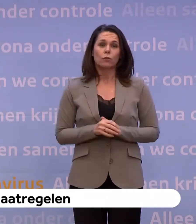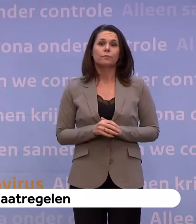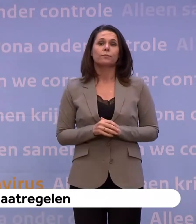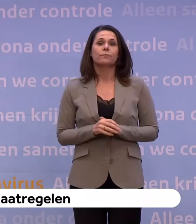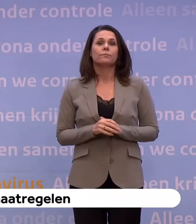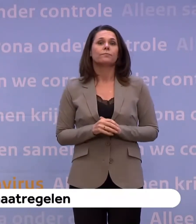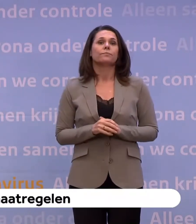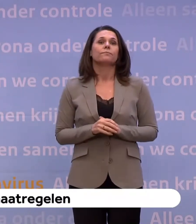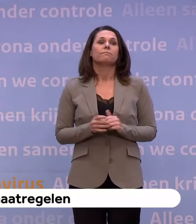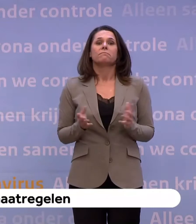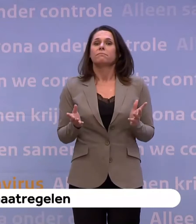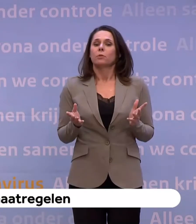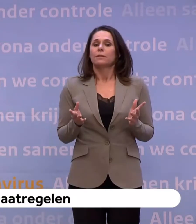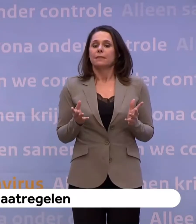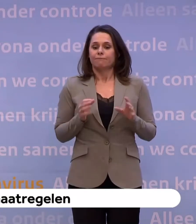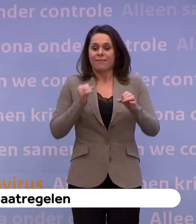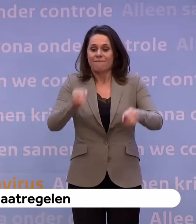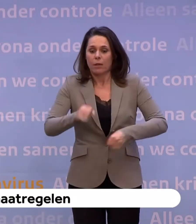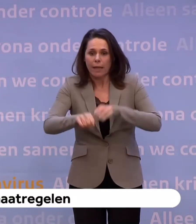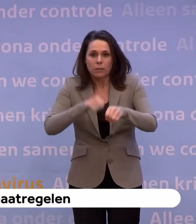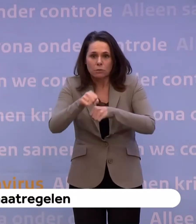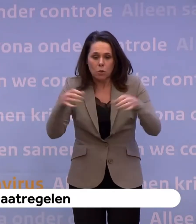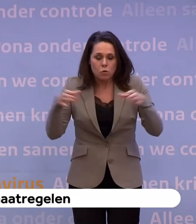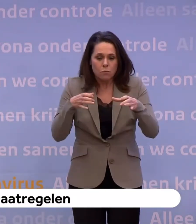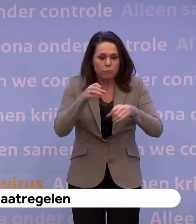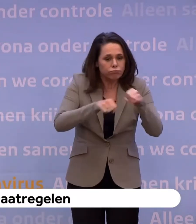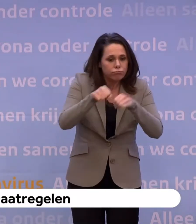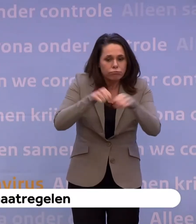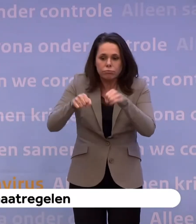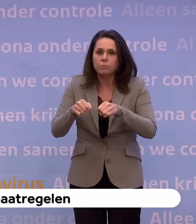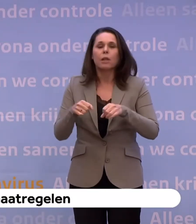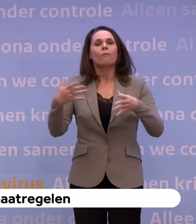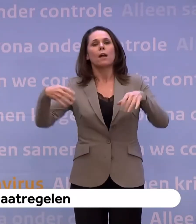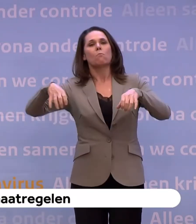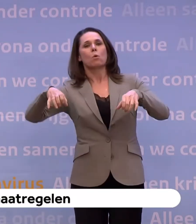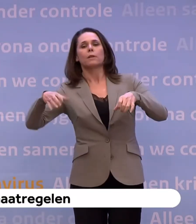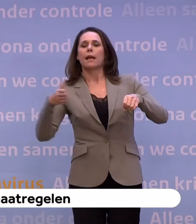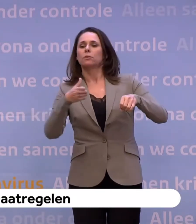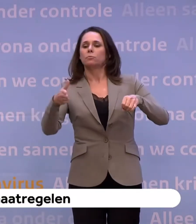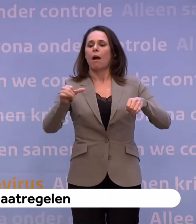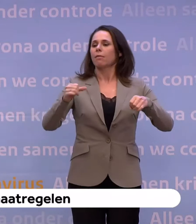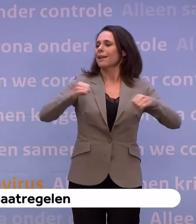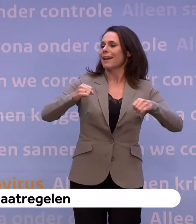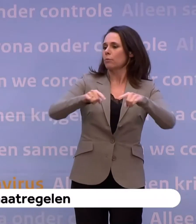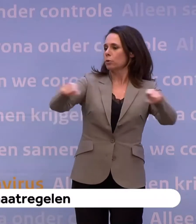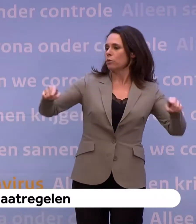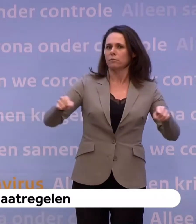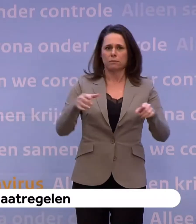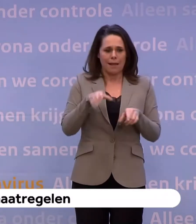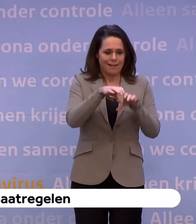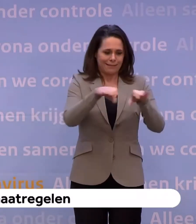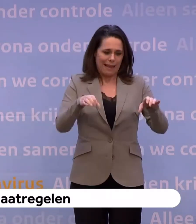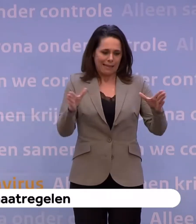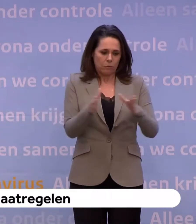Dus ook geen groepjes wielrenners dicht op elkaar. Of motorrijders die anderen geen ruimte geven op smalle dijkweggetjes.